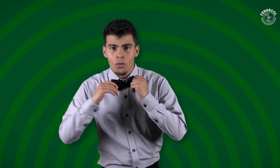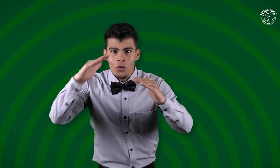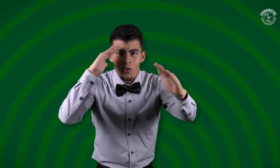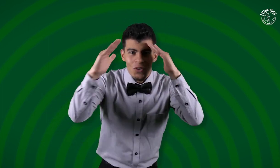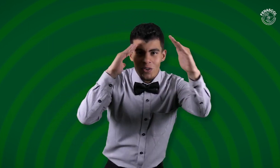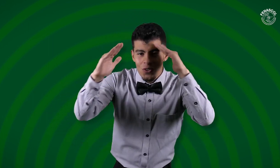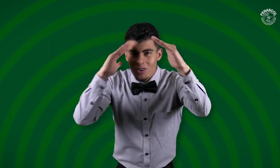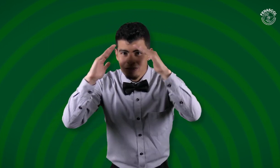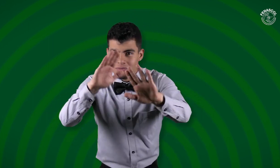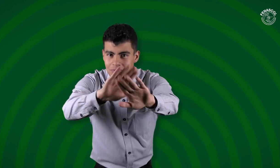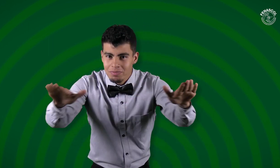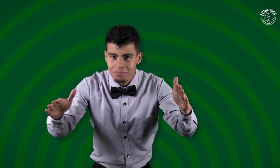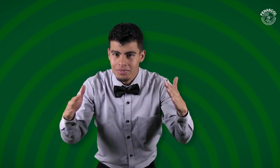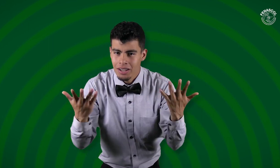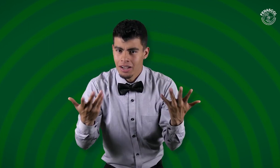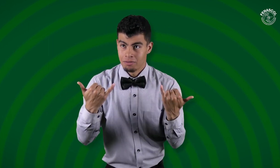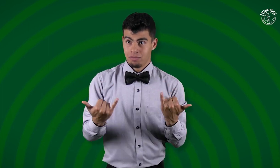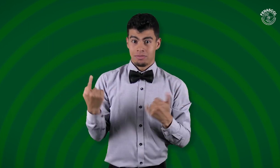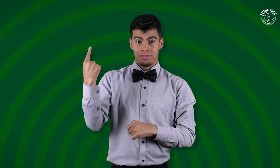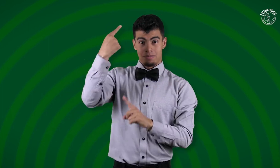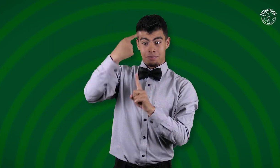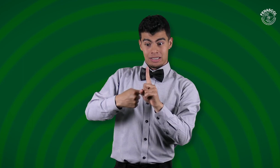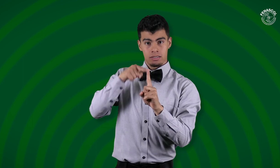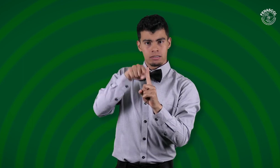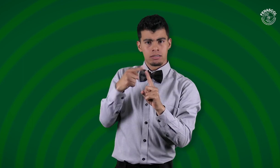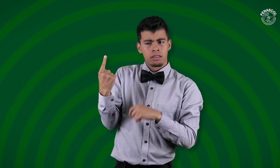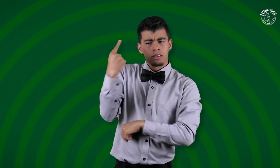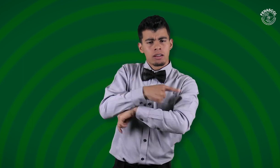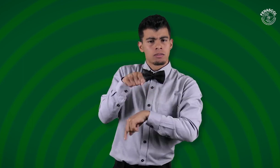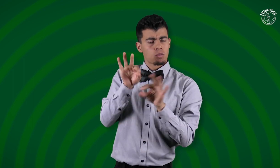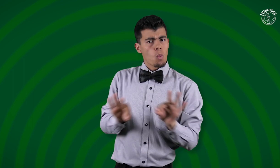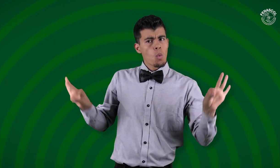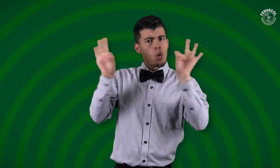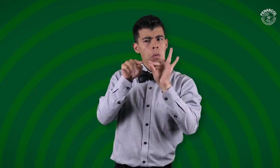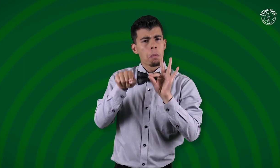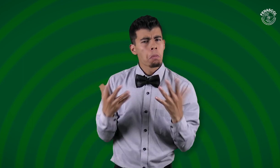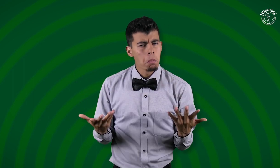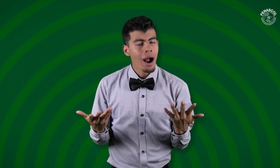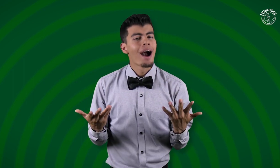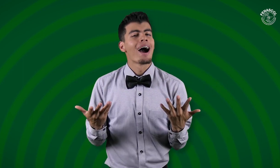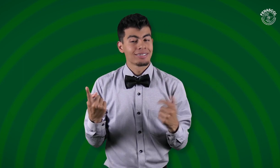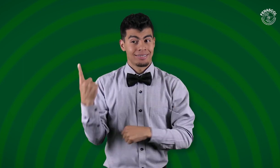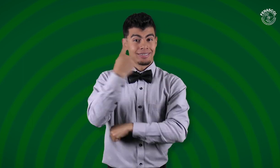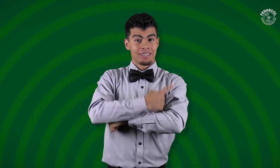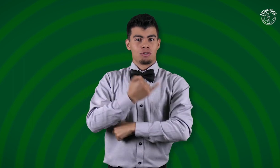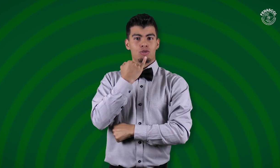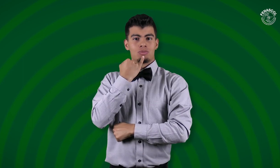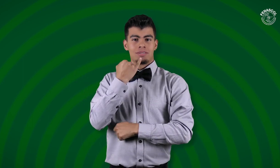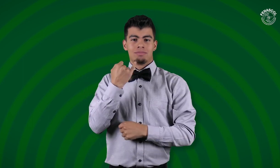¡Hola, hola! ¡Ey! En este mes hay un día muy importante y es la celebración del Día del Idioma Español.